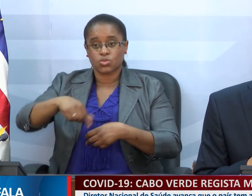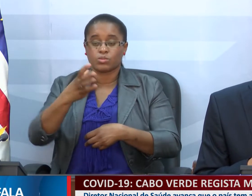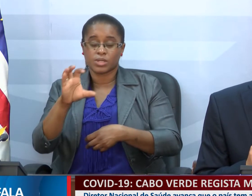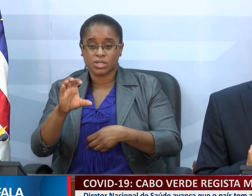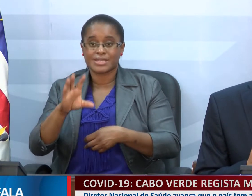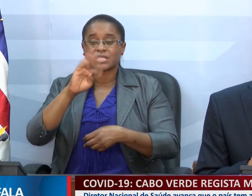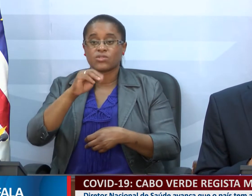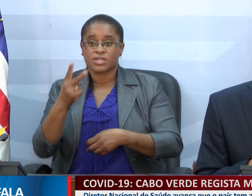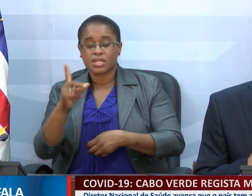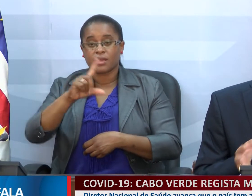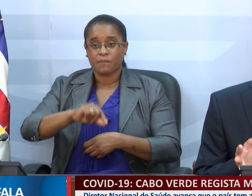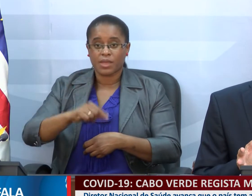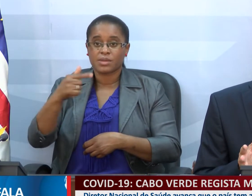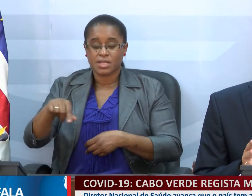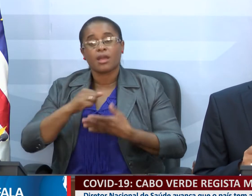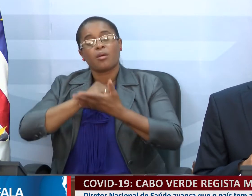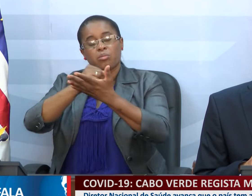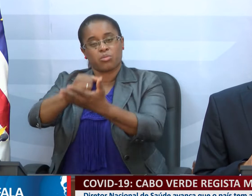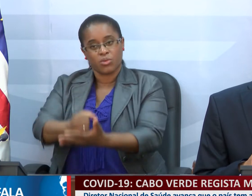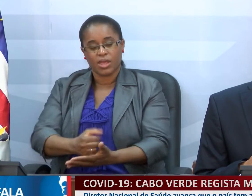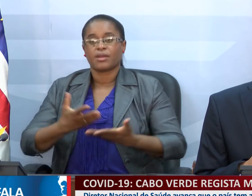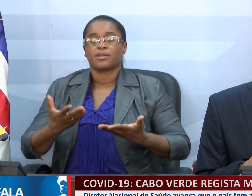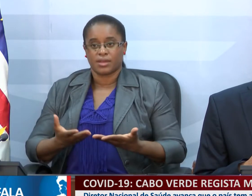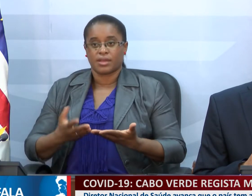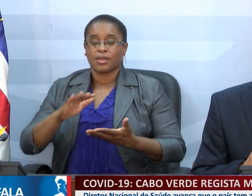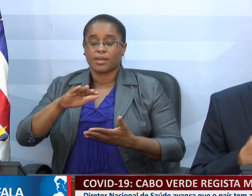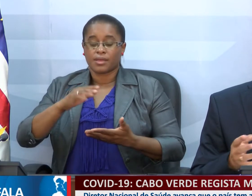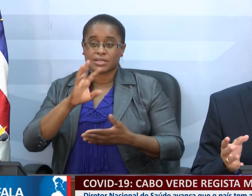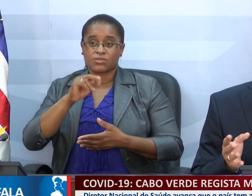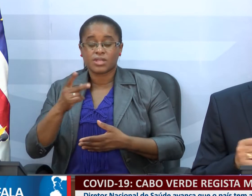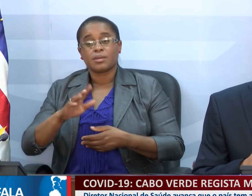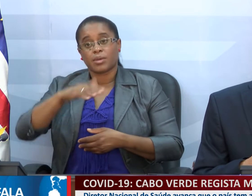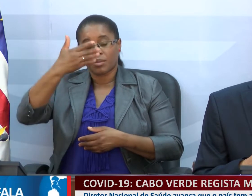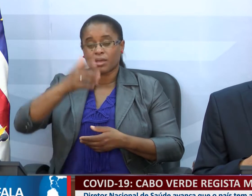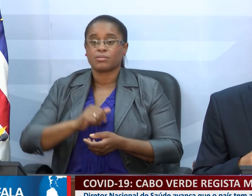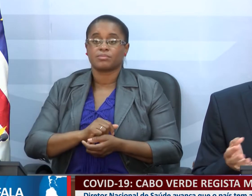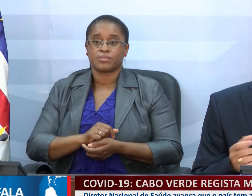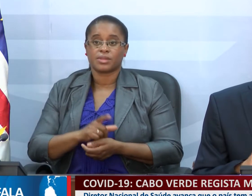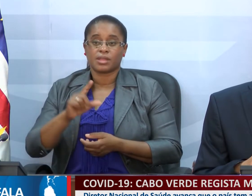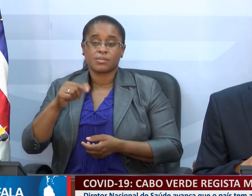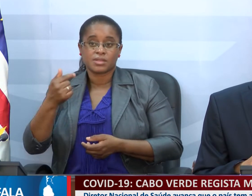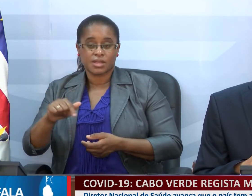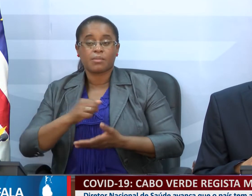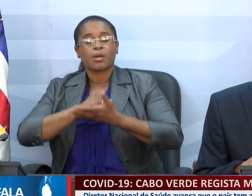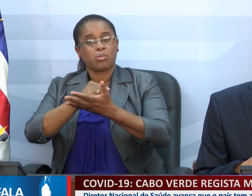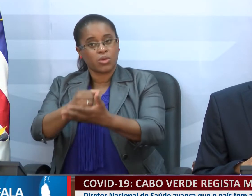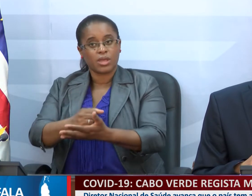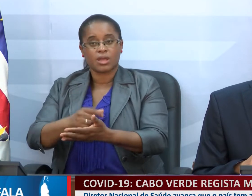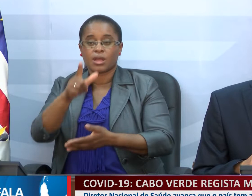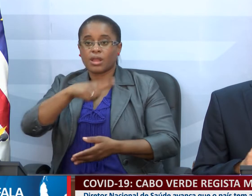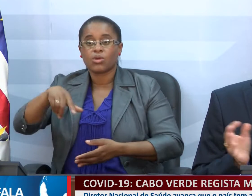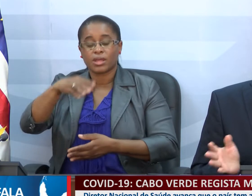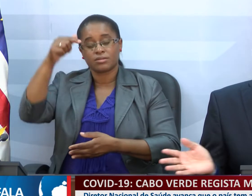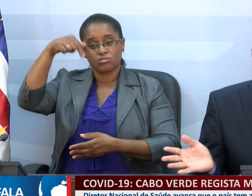Vicente também para estar, apoiar São Vicente em primeiro lugar e também estar em stand-by para apoiar, portanto, a zona norte